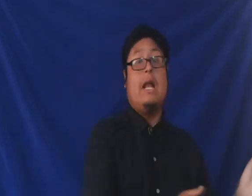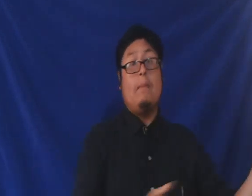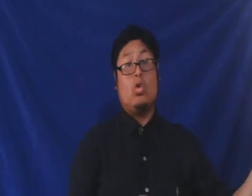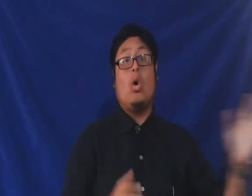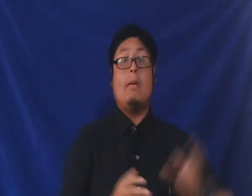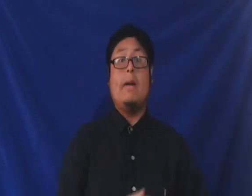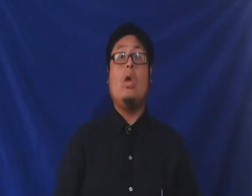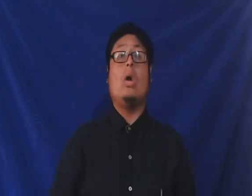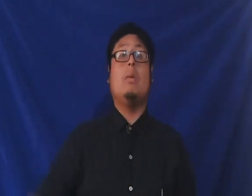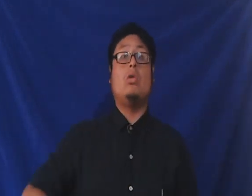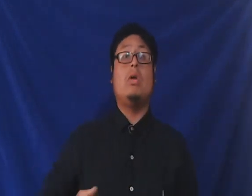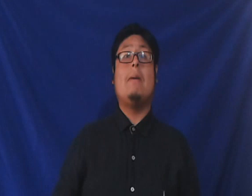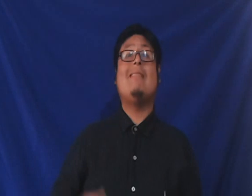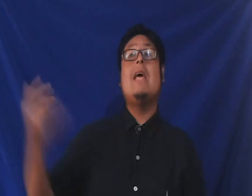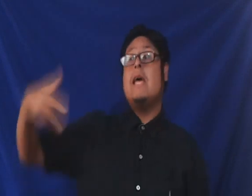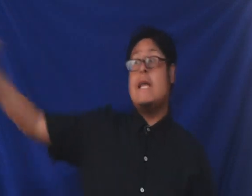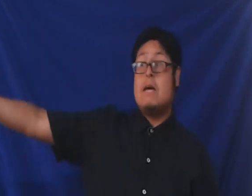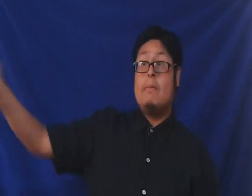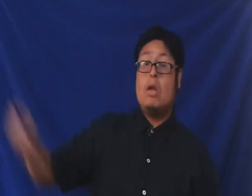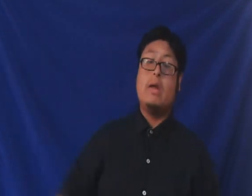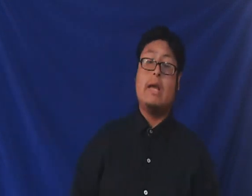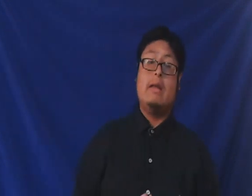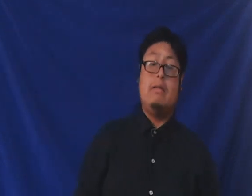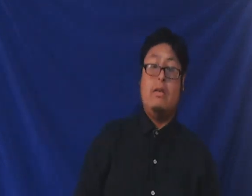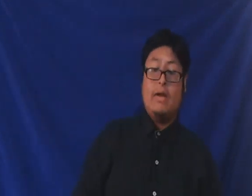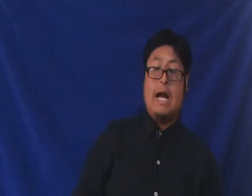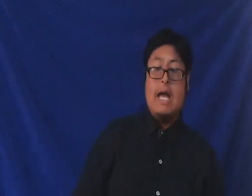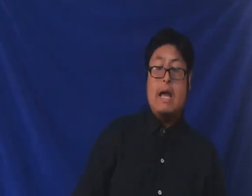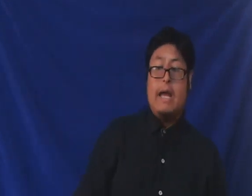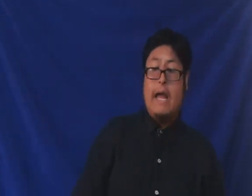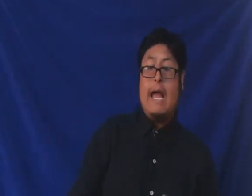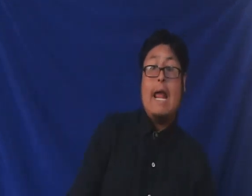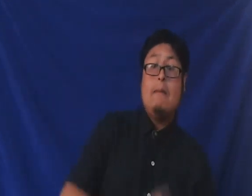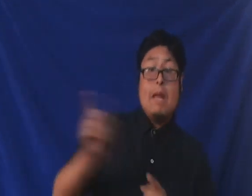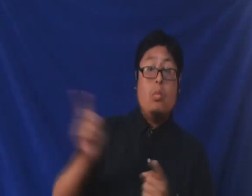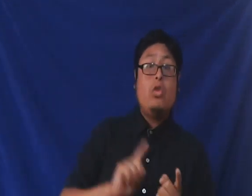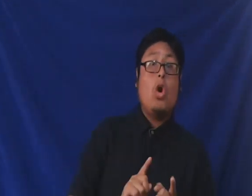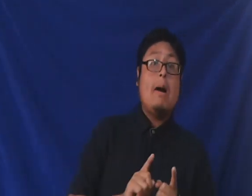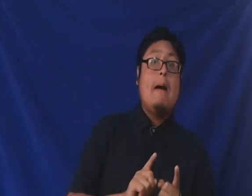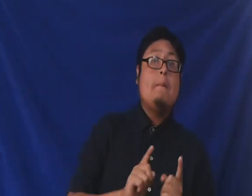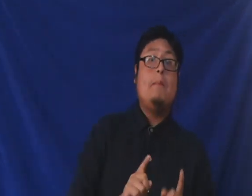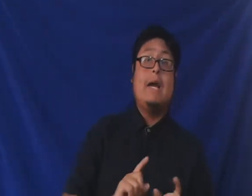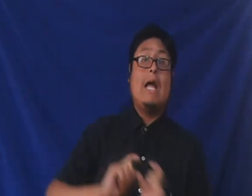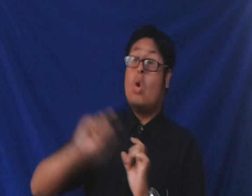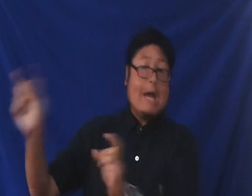le pasó a Babel cuando pasó a llevarse ella a Babel. sea que significa que el mismo idioma que no había